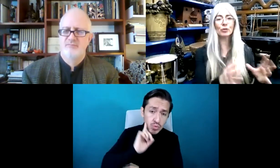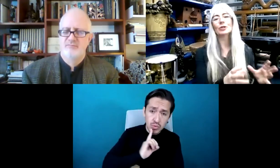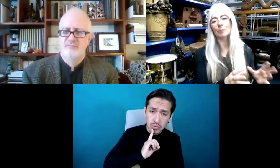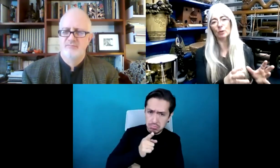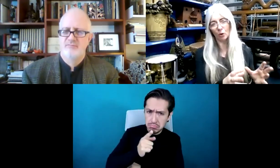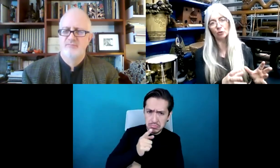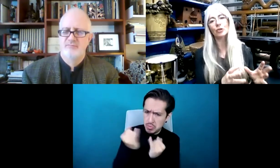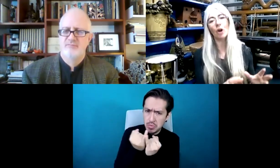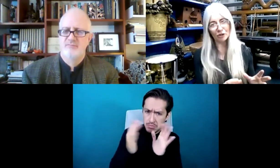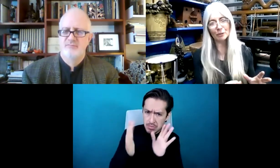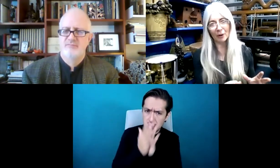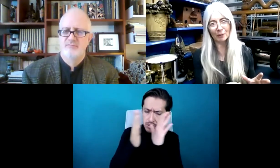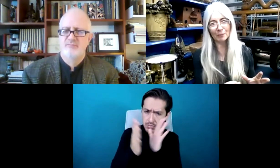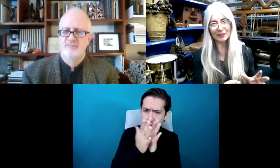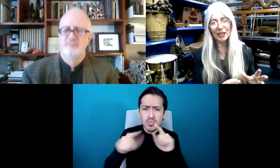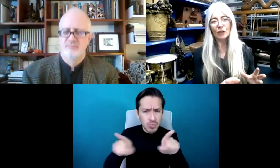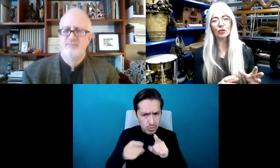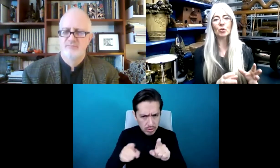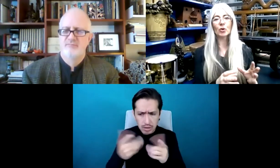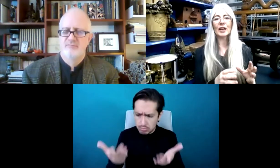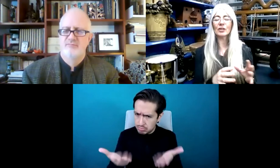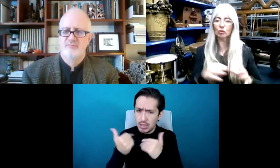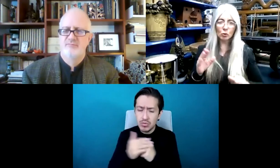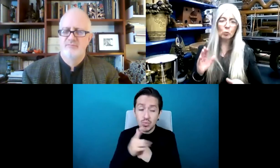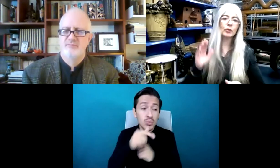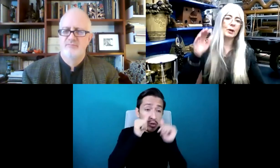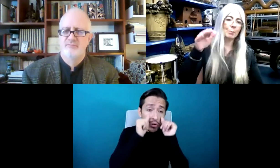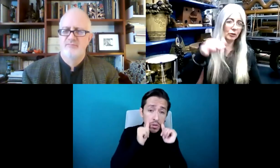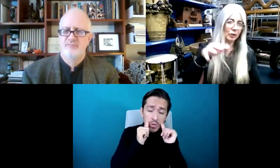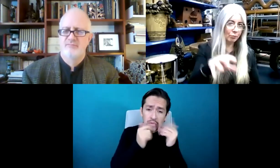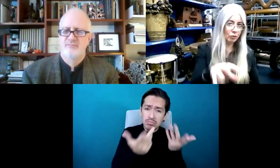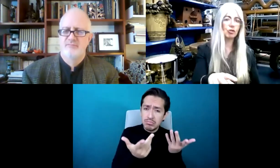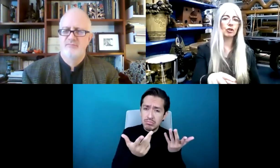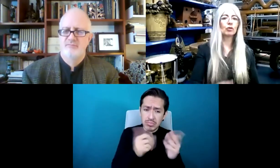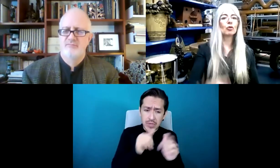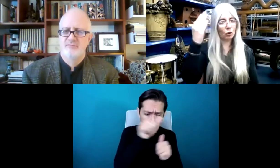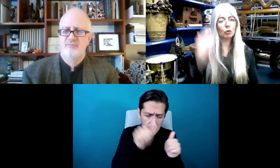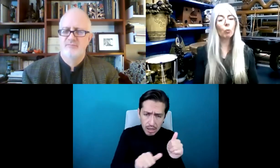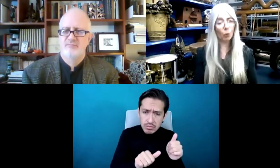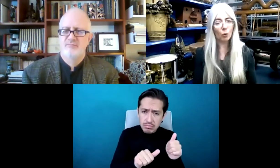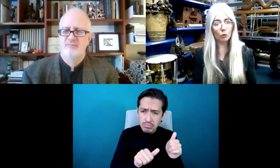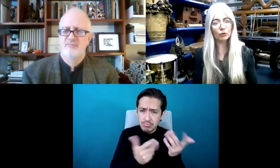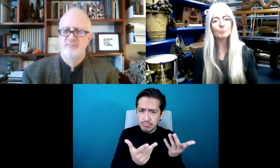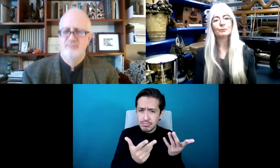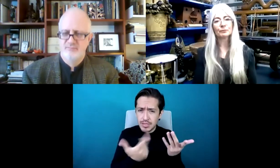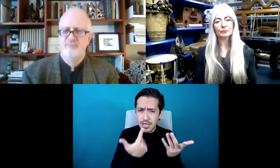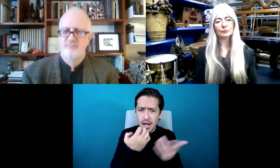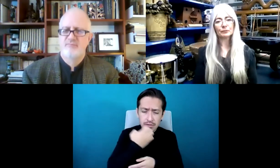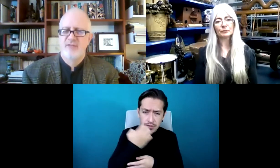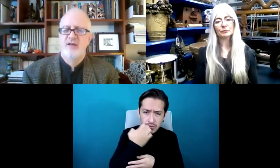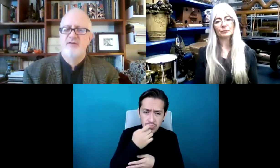puedes participar de la música. Si eres ciego, puedes participar del arte. Entonces la escuela construye